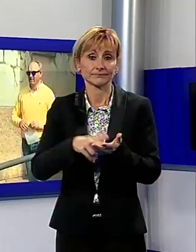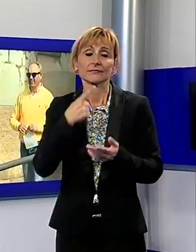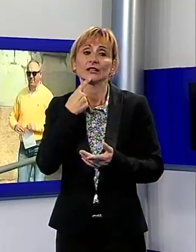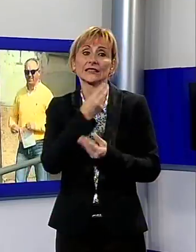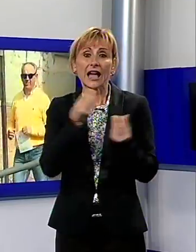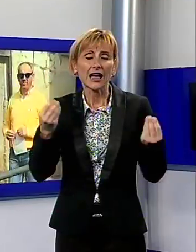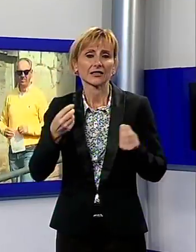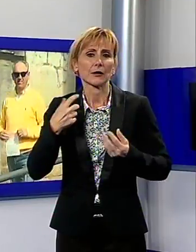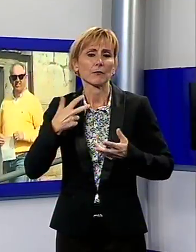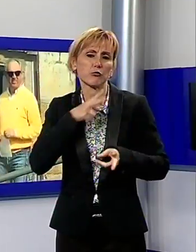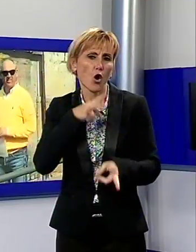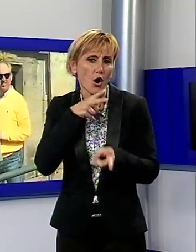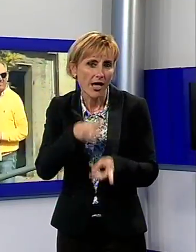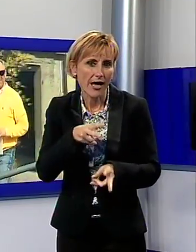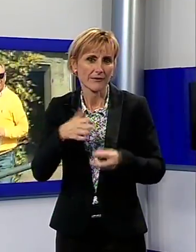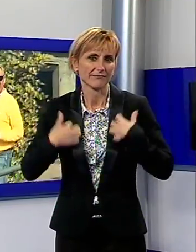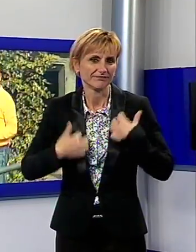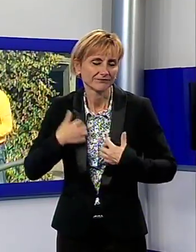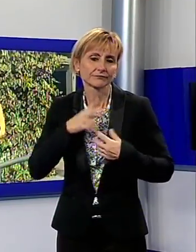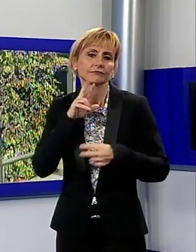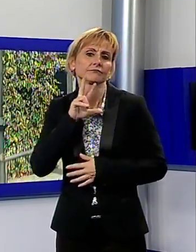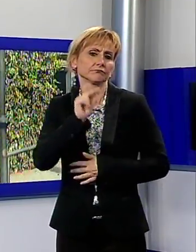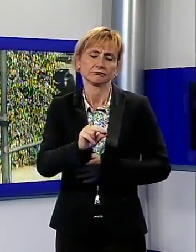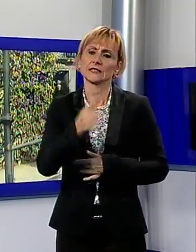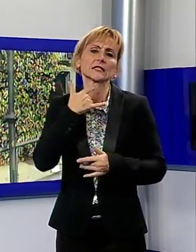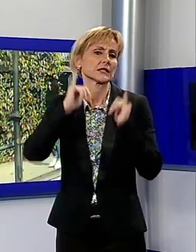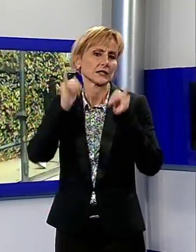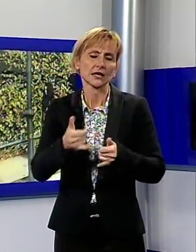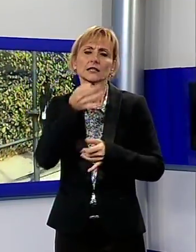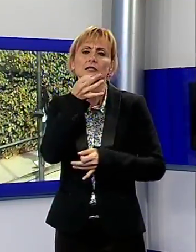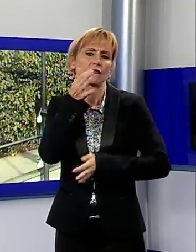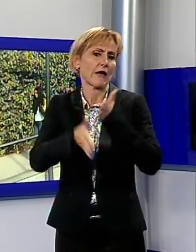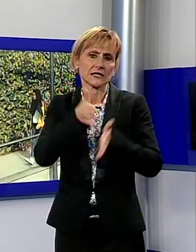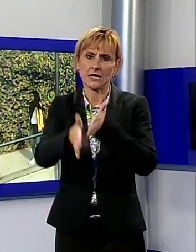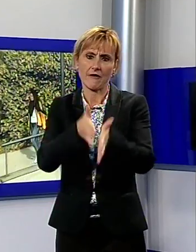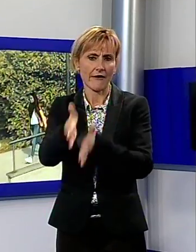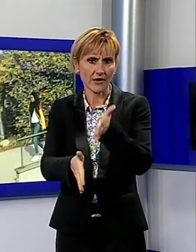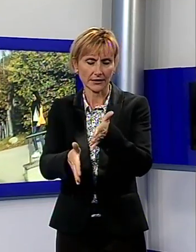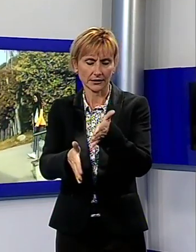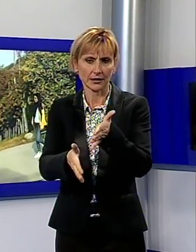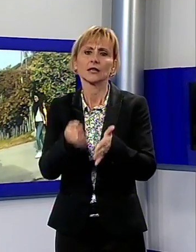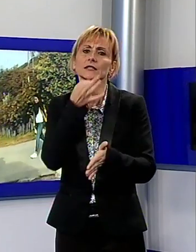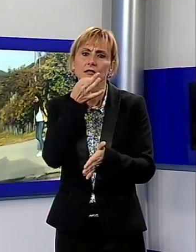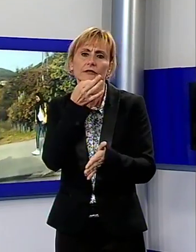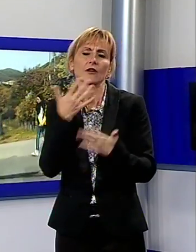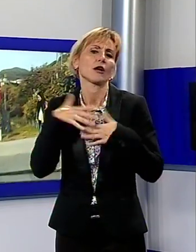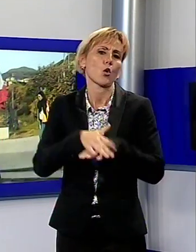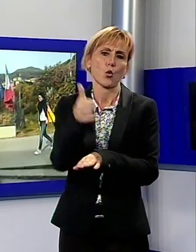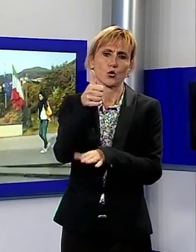a chi nei giorni scorsi aveva sottolineato come la vittoria del sì nella consultazione referendaria con il 52% dei voti,